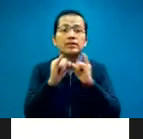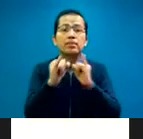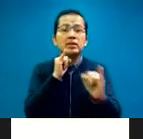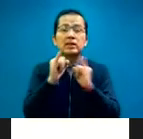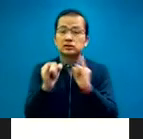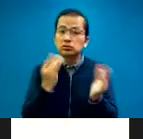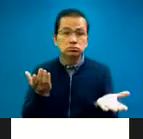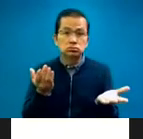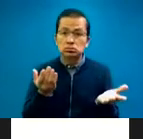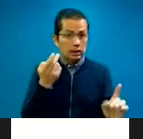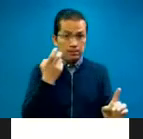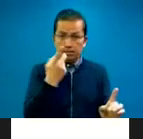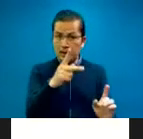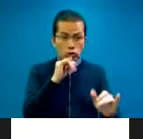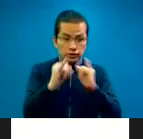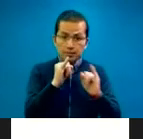Entonces,